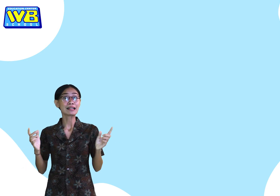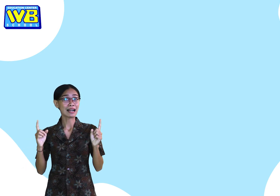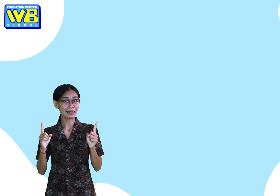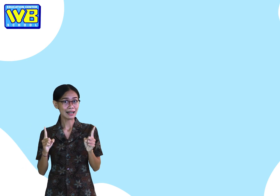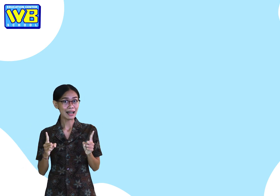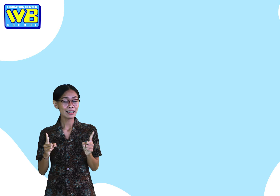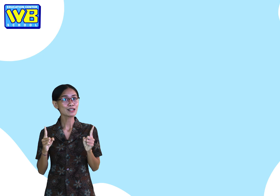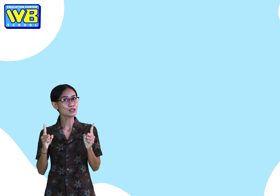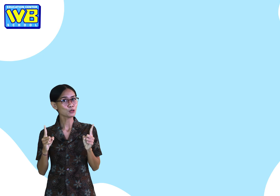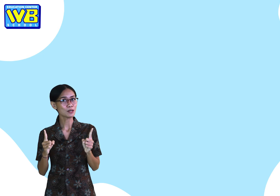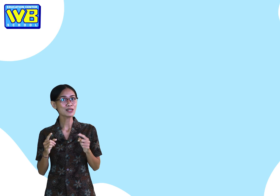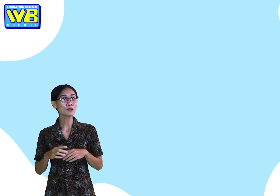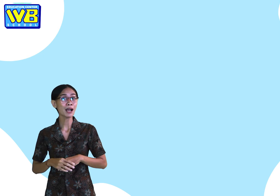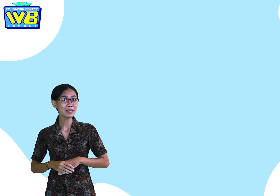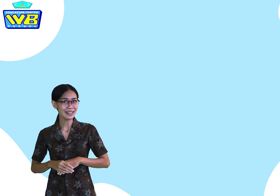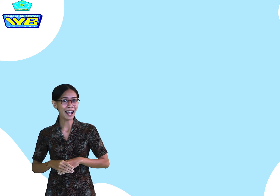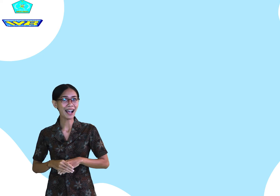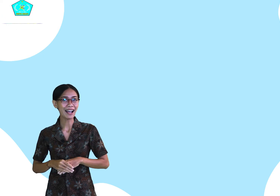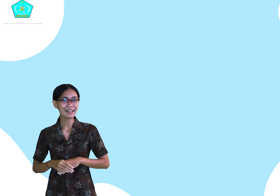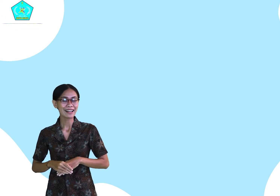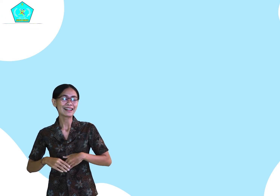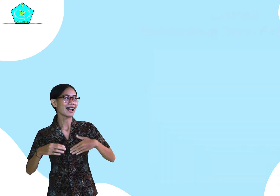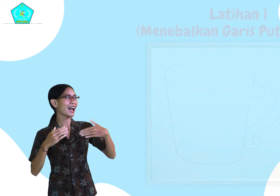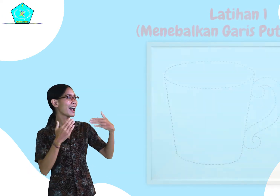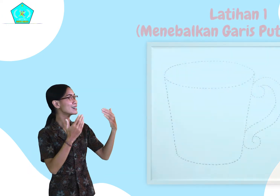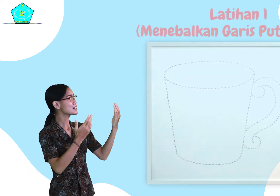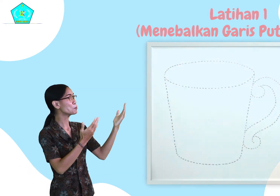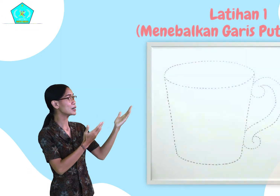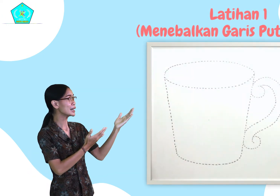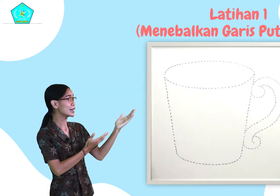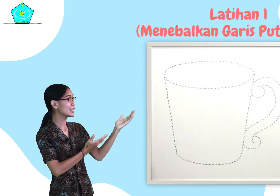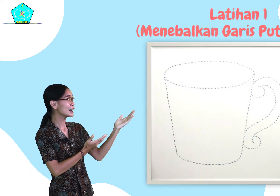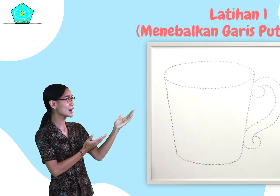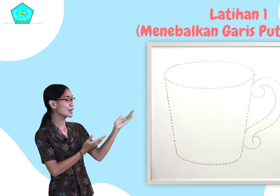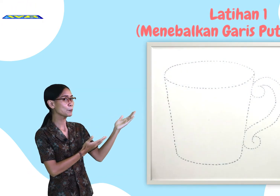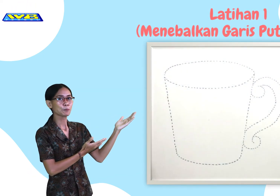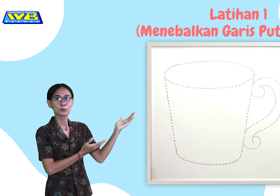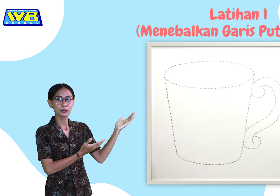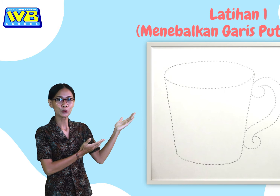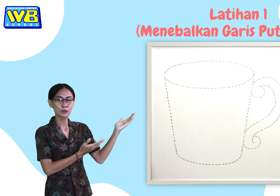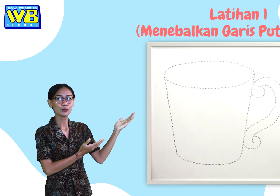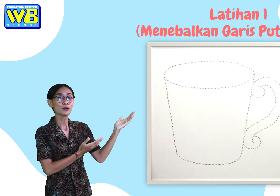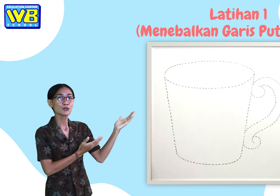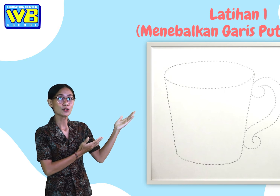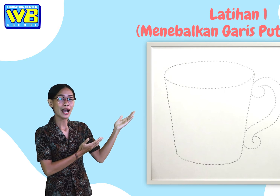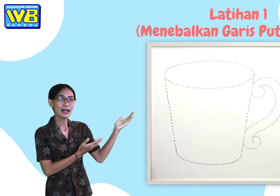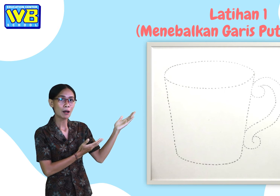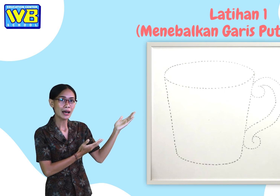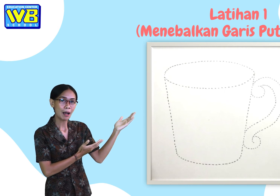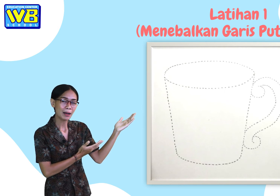dengarkan instruksi Miss Utami ya. Nah, di samping ini nih, tuh sudah ada gambar apa